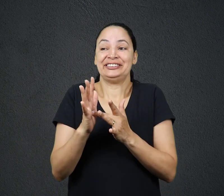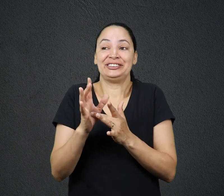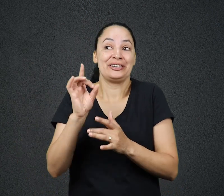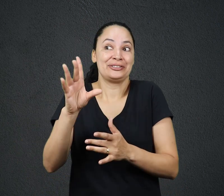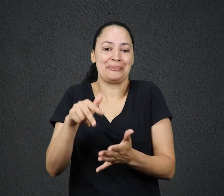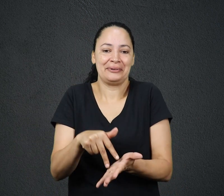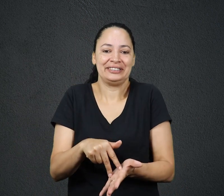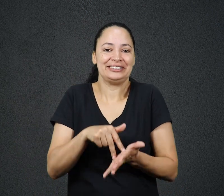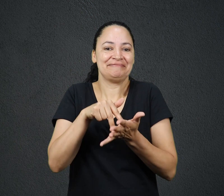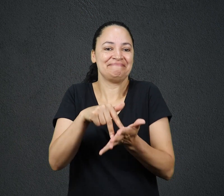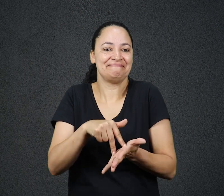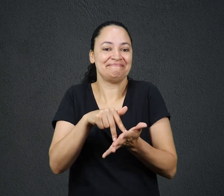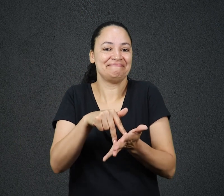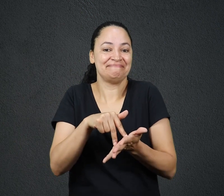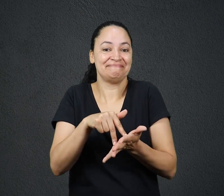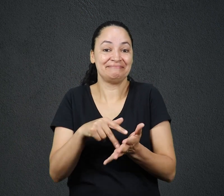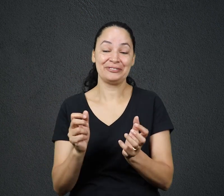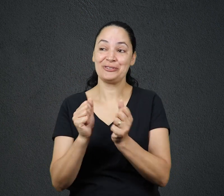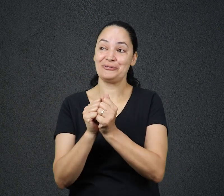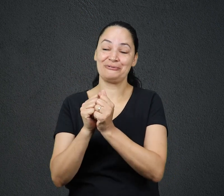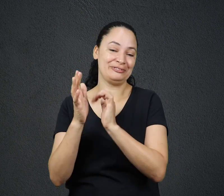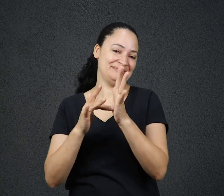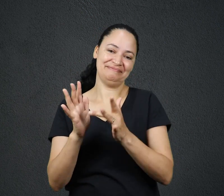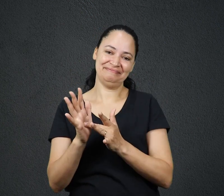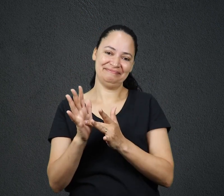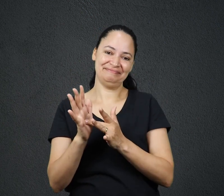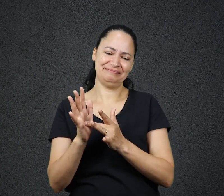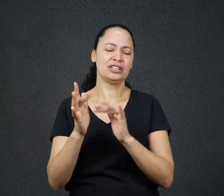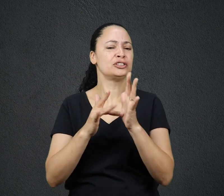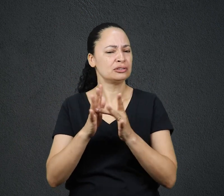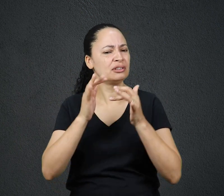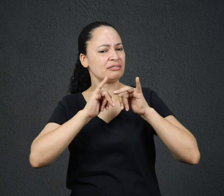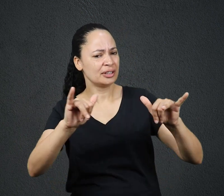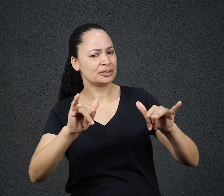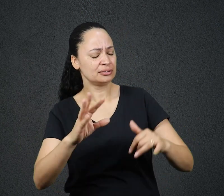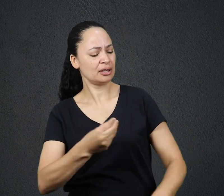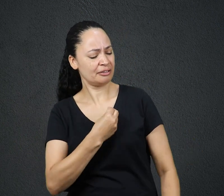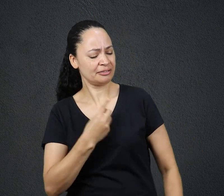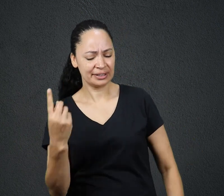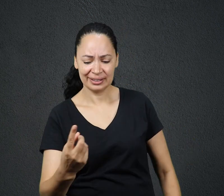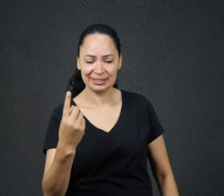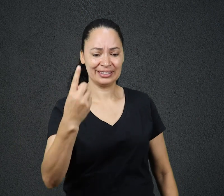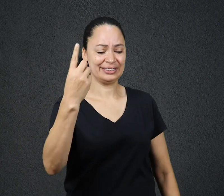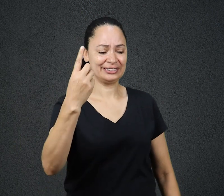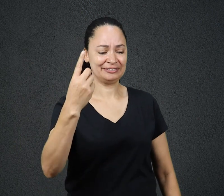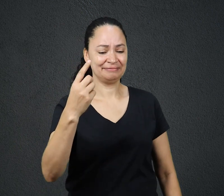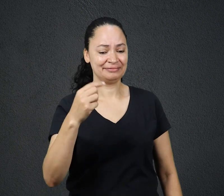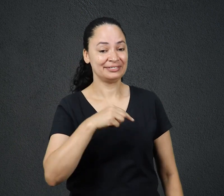ser sustentada em E por Ele Jesus disse Esta é a vida eterna, que te conheçam,